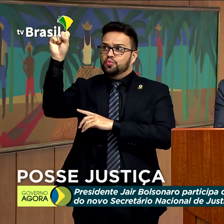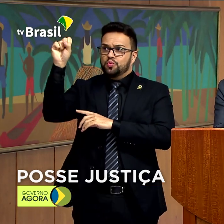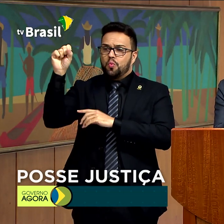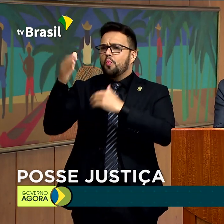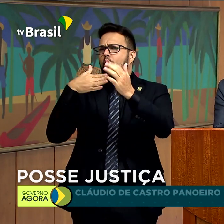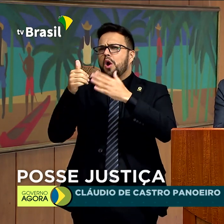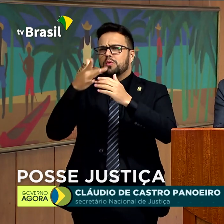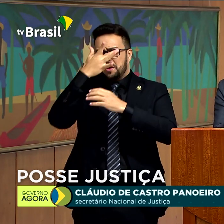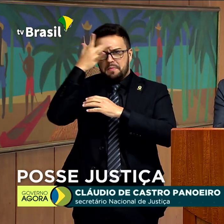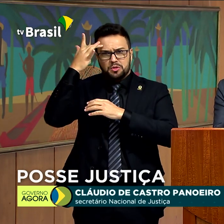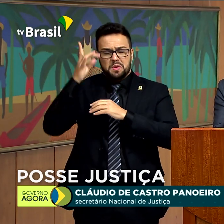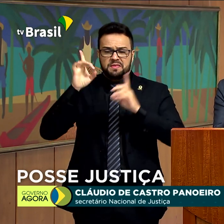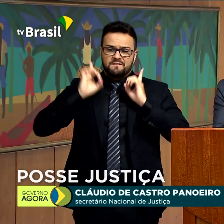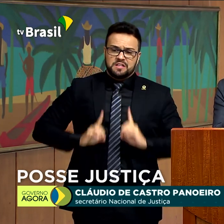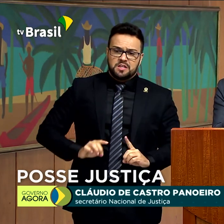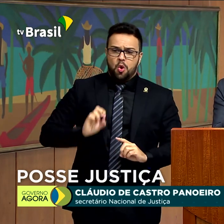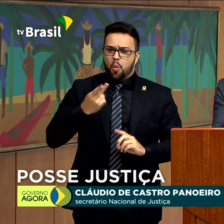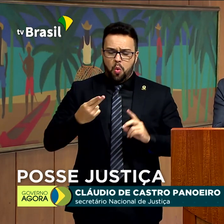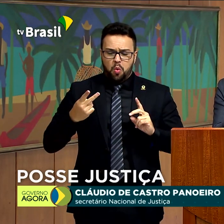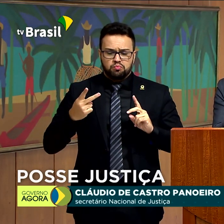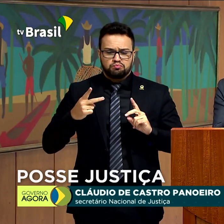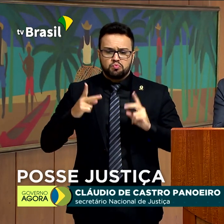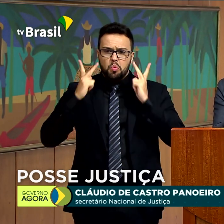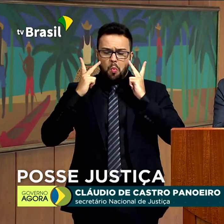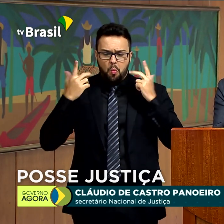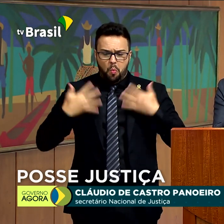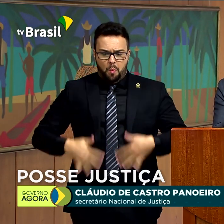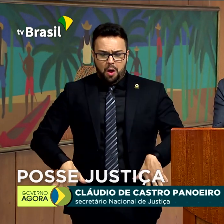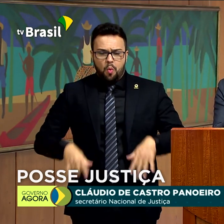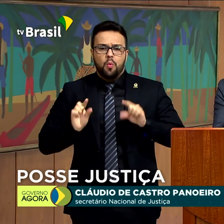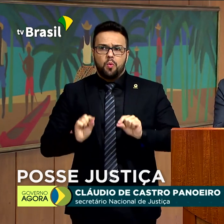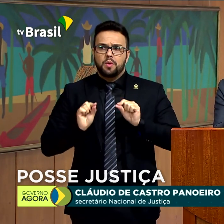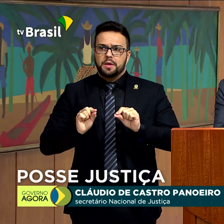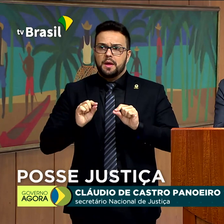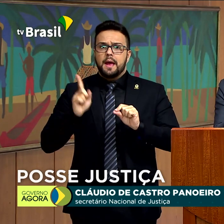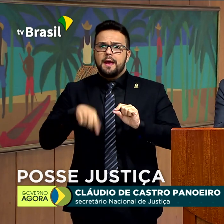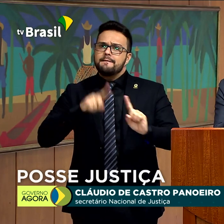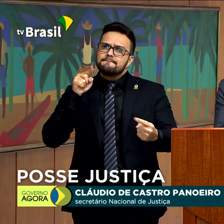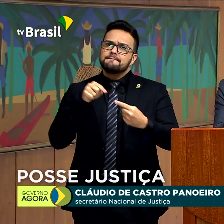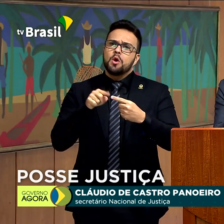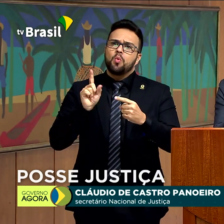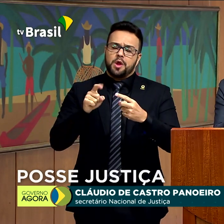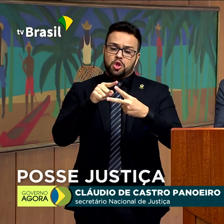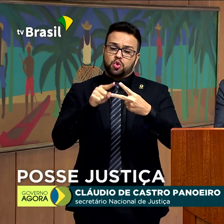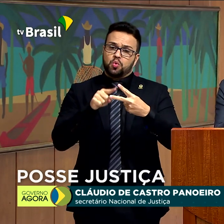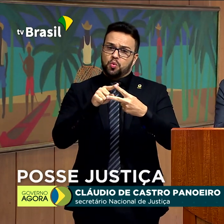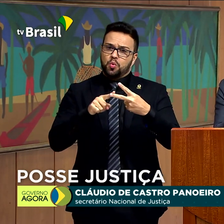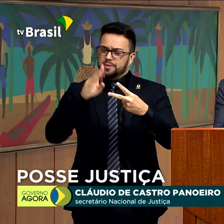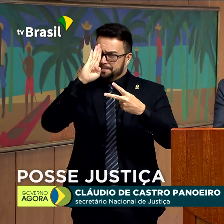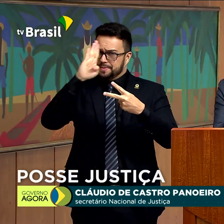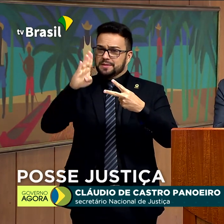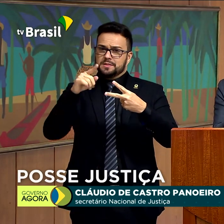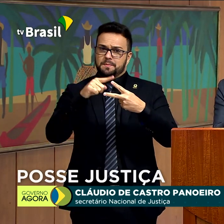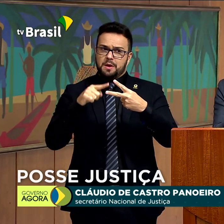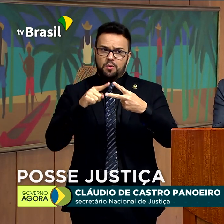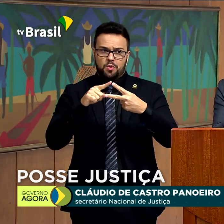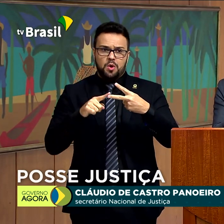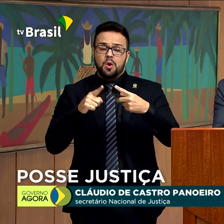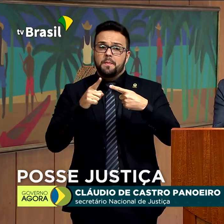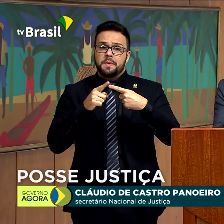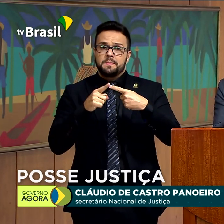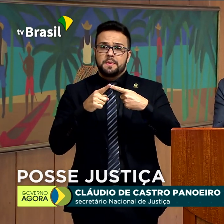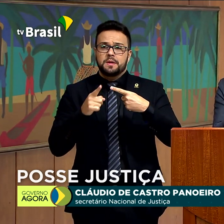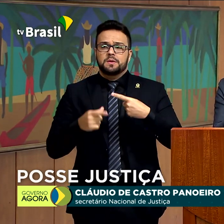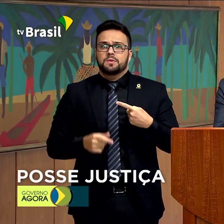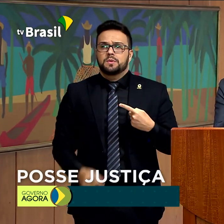deficiente ou não, depende fundamentalmente de dois elementos. O primeiro,